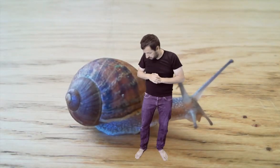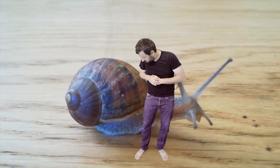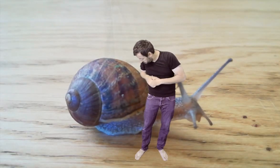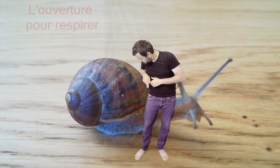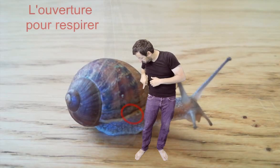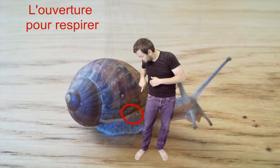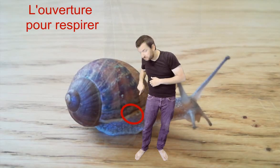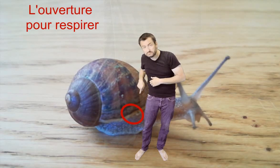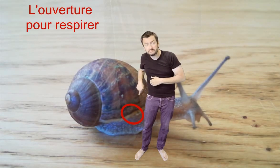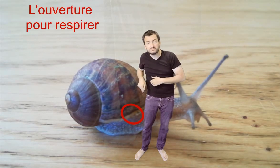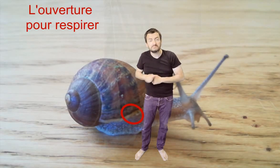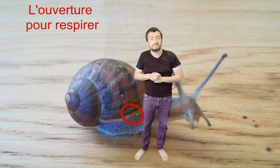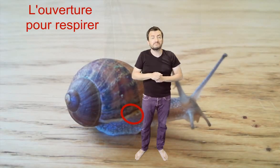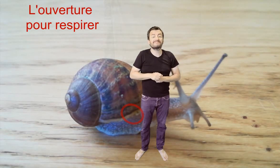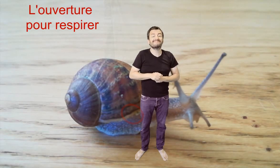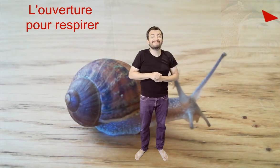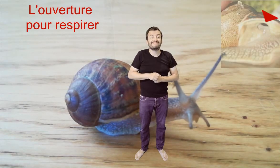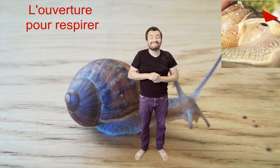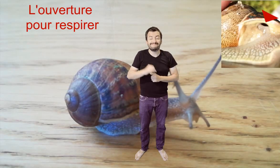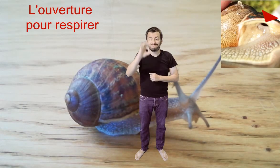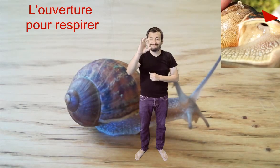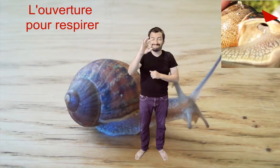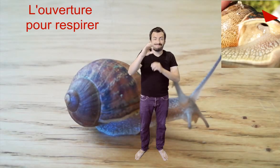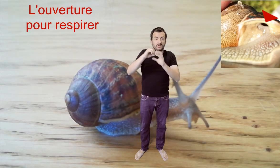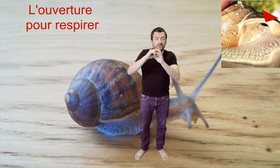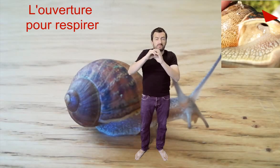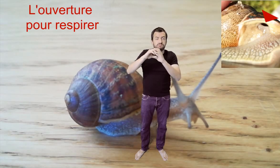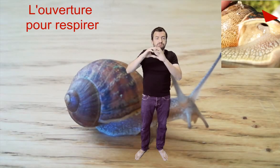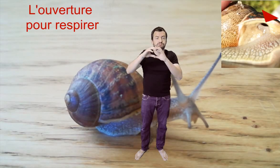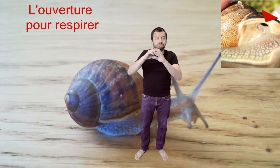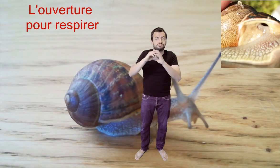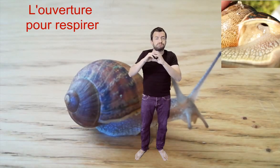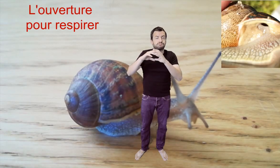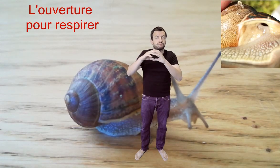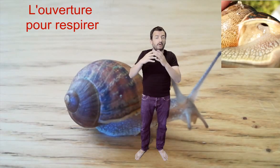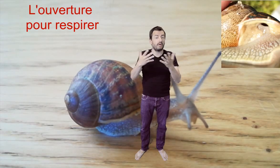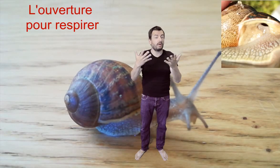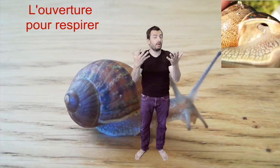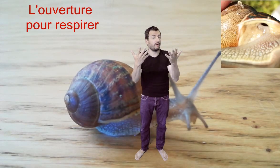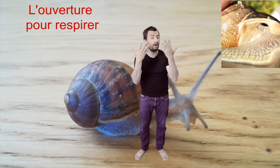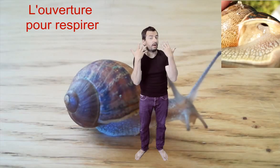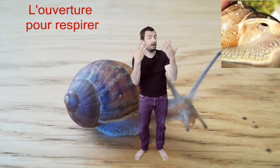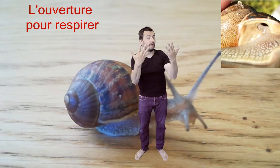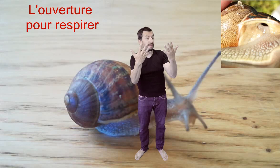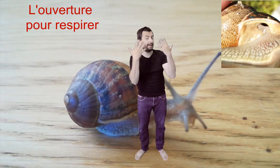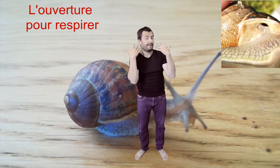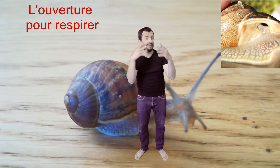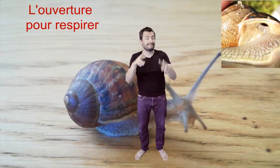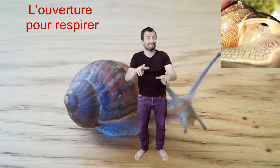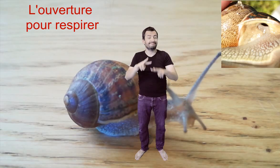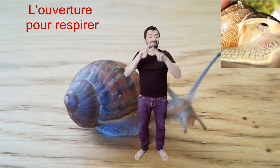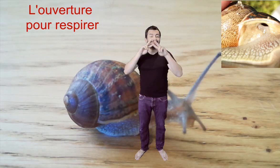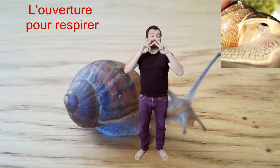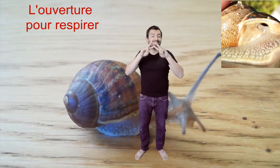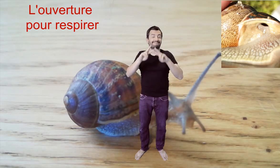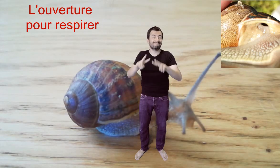Là, ici, juste sous la coquille, il y a une ouverture pour respirer. Ça lui permet de respirer l'air.